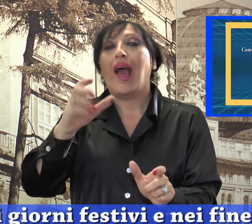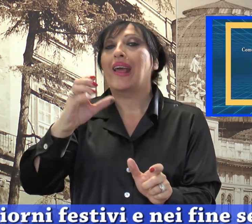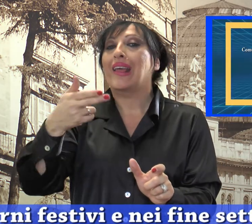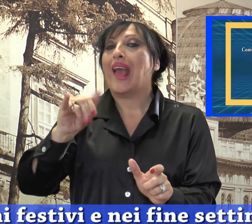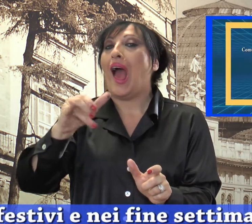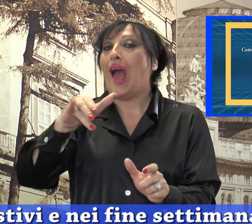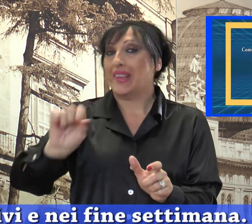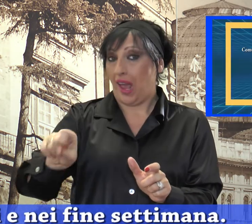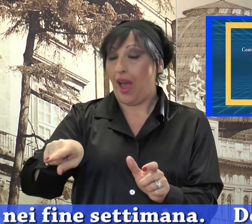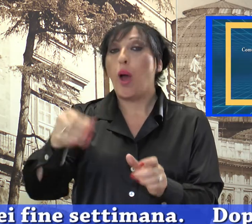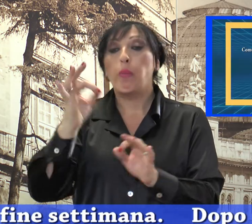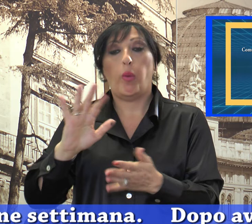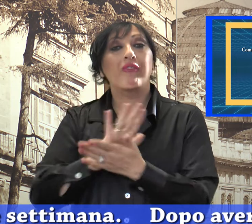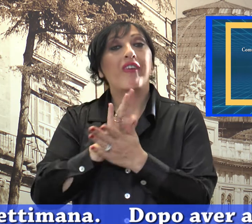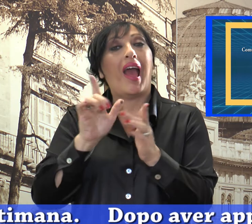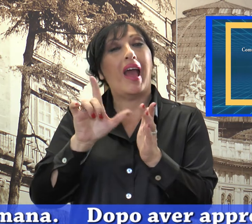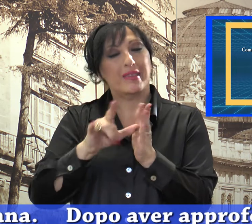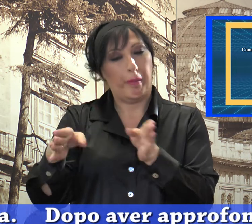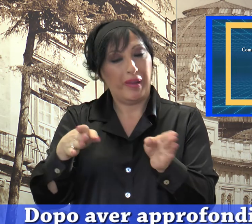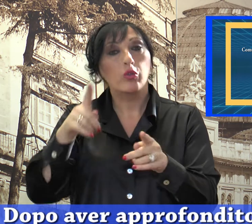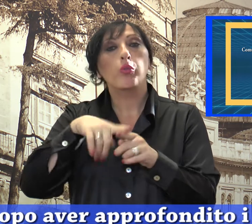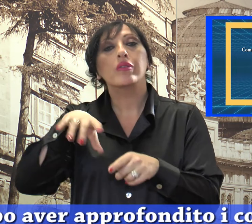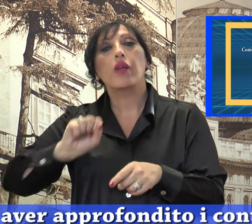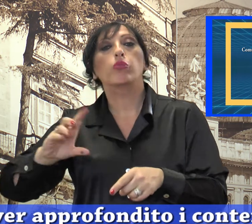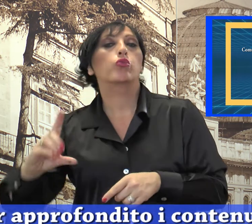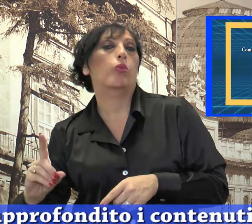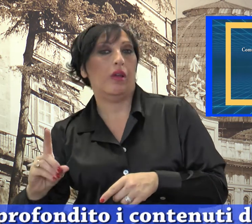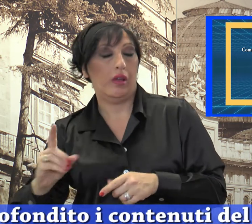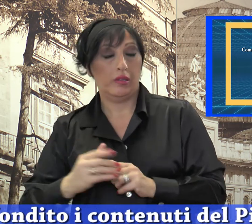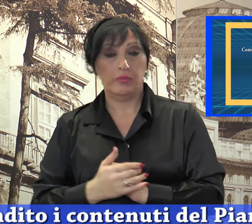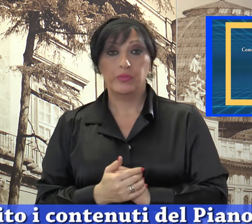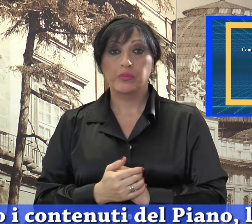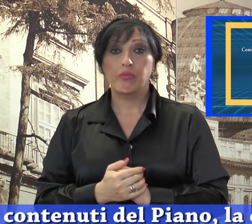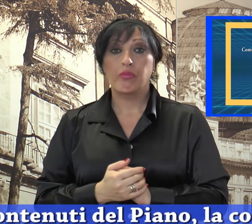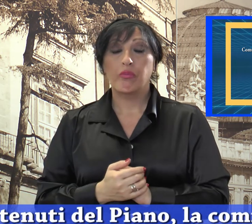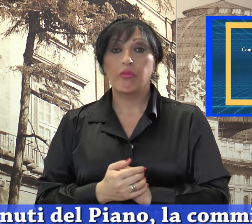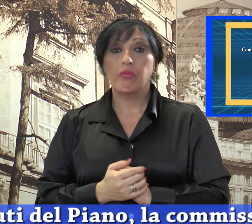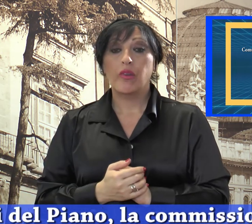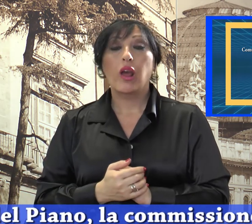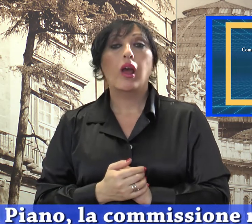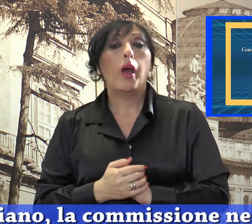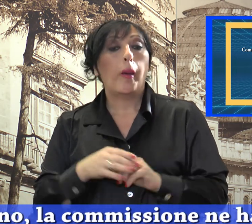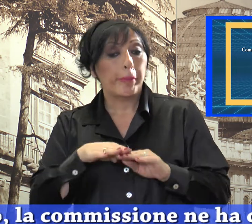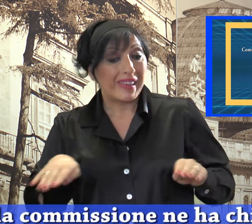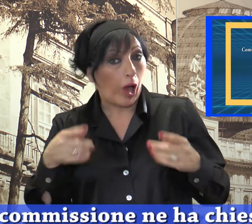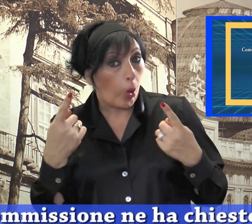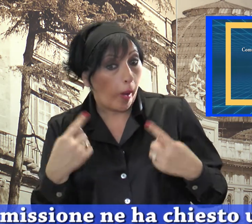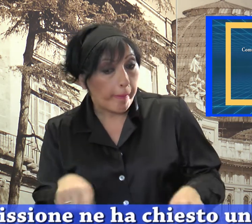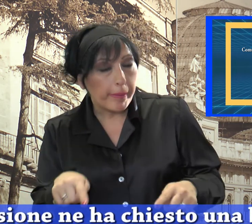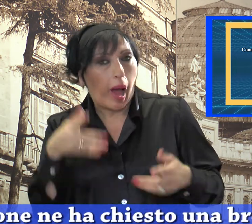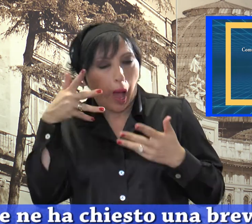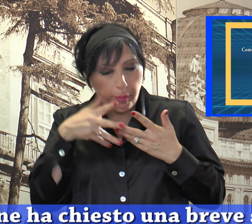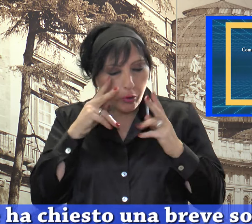giorni festivi e nei fine settimana. Dopo aver approfondito i contenuti del Piano, la